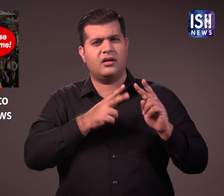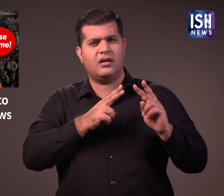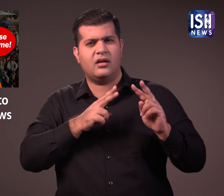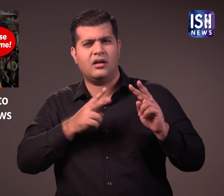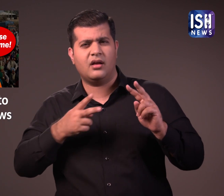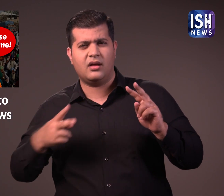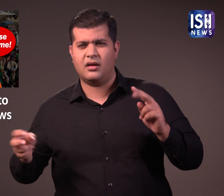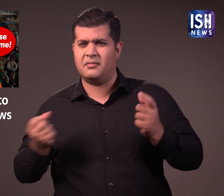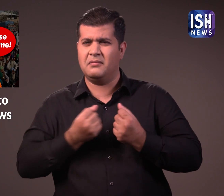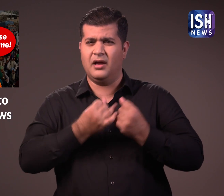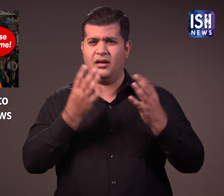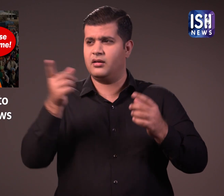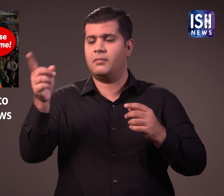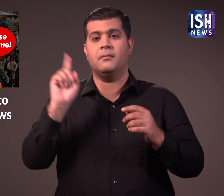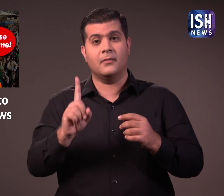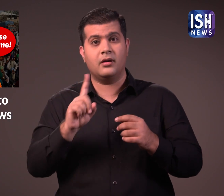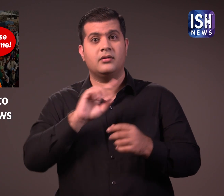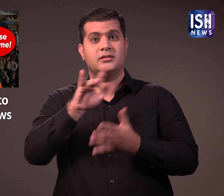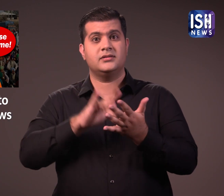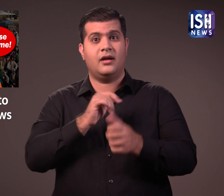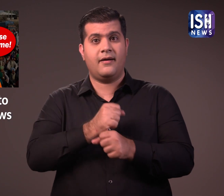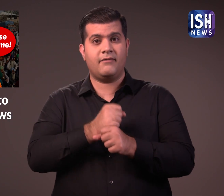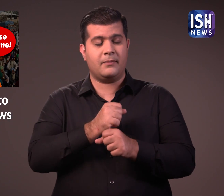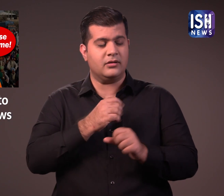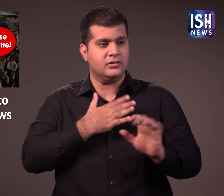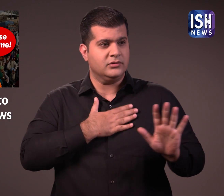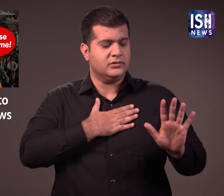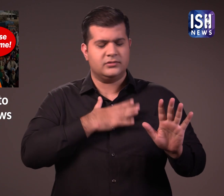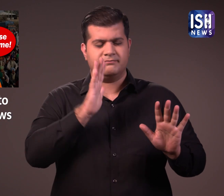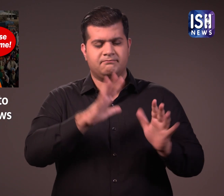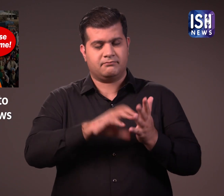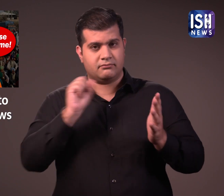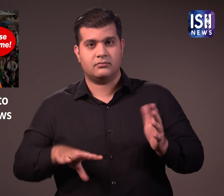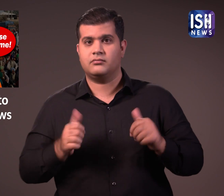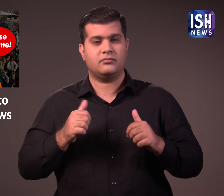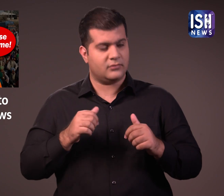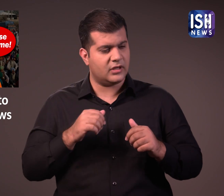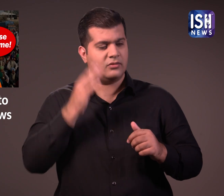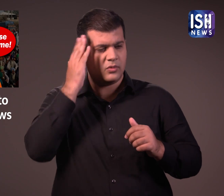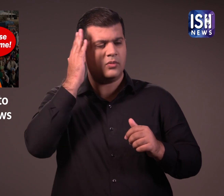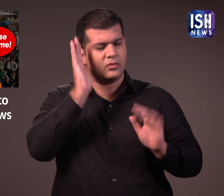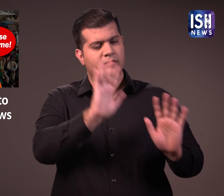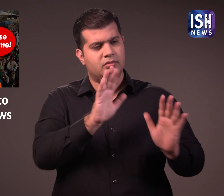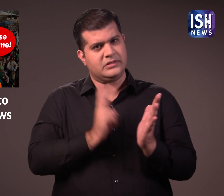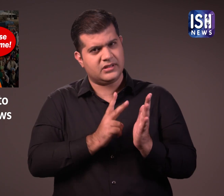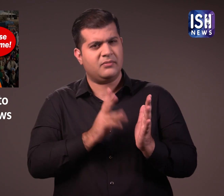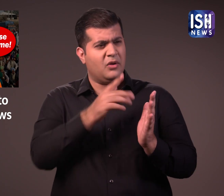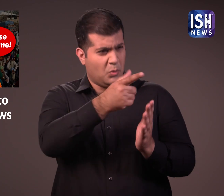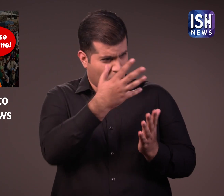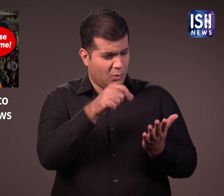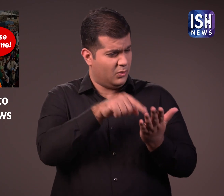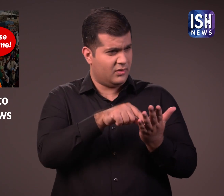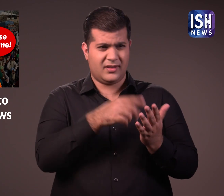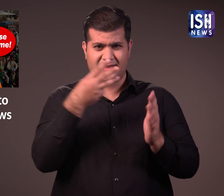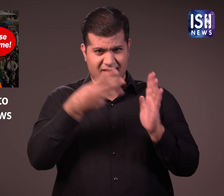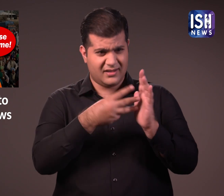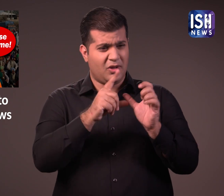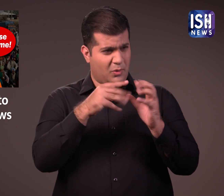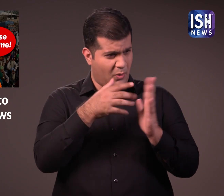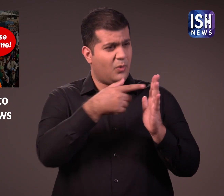और कई घटनाएं हुई इन सब के बावजुत केंदर सरकार को दया नहीं आई और वो कानून पर कायम रहे वे संचोधन करने